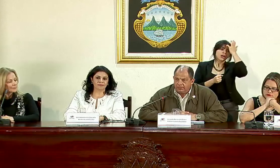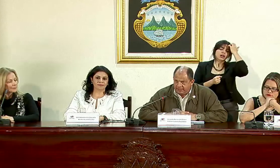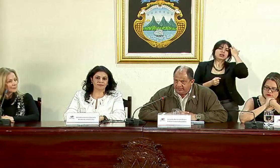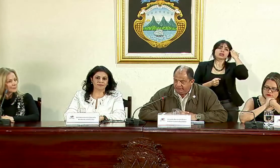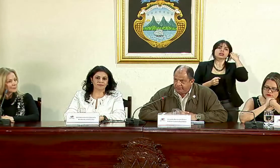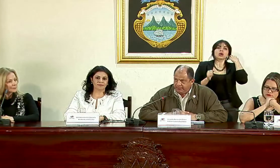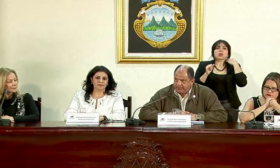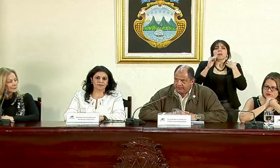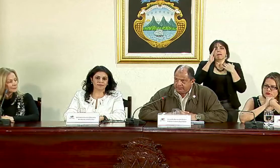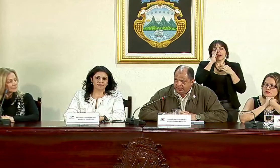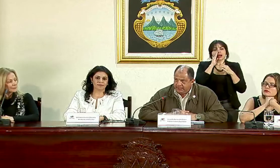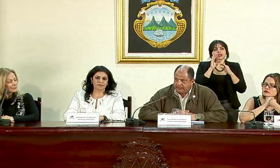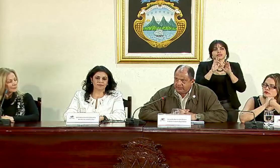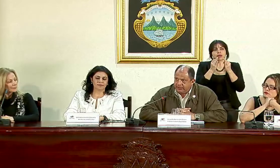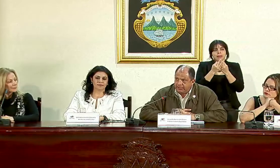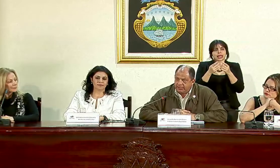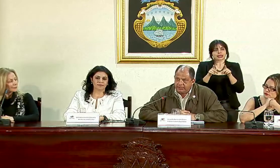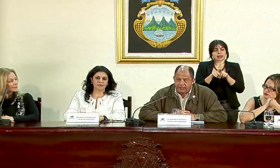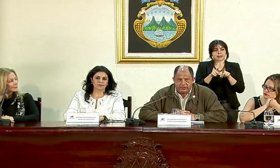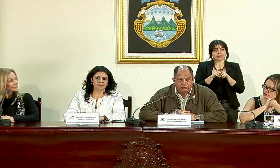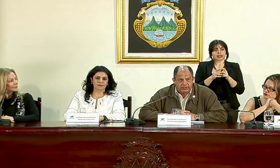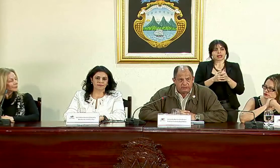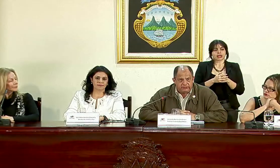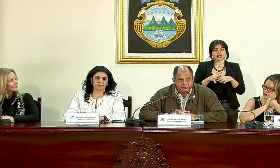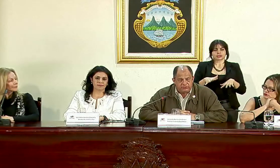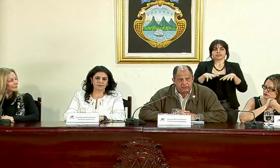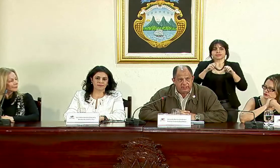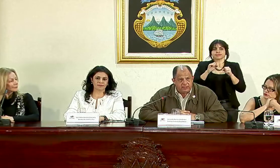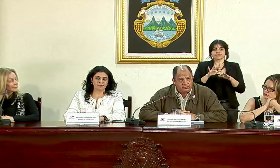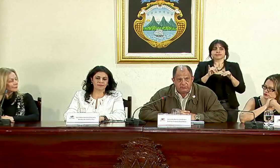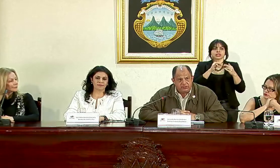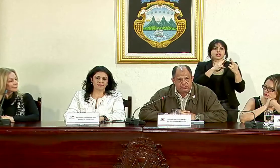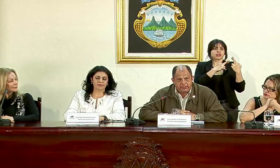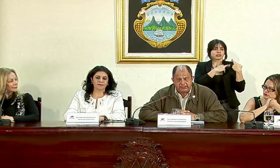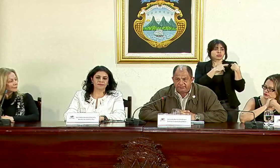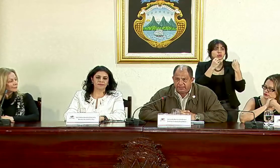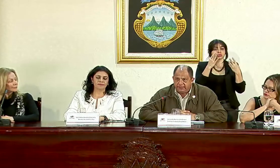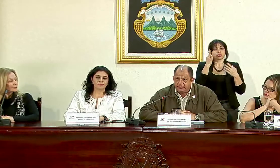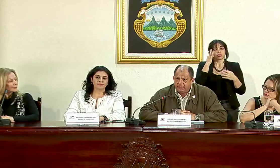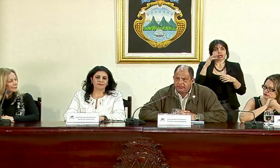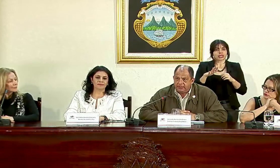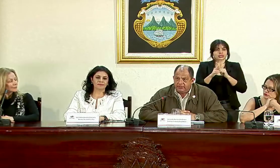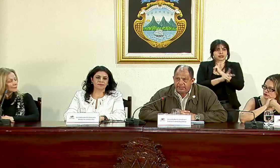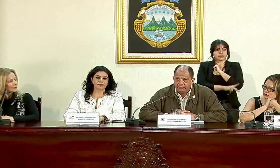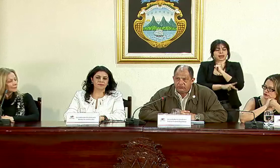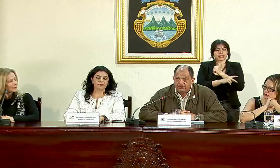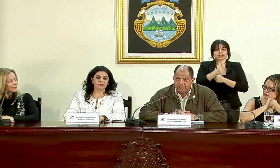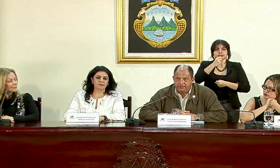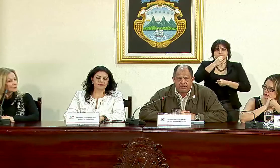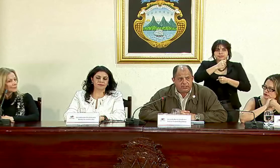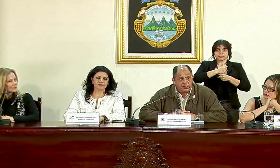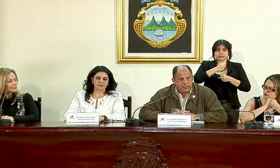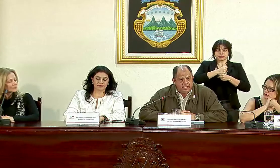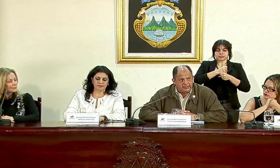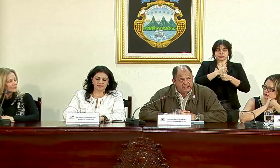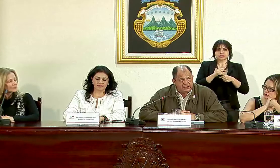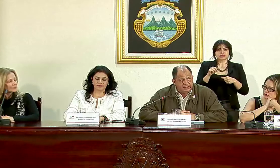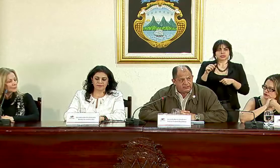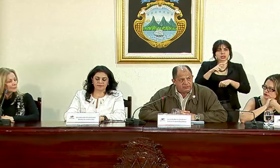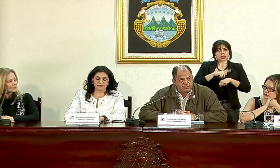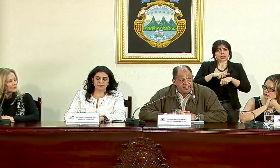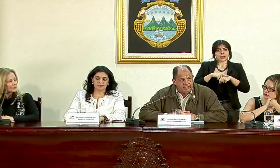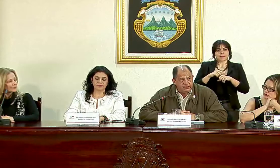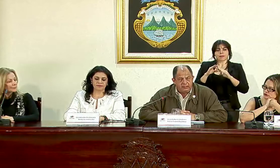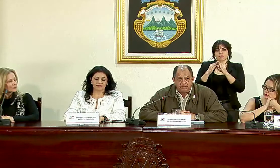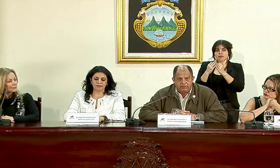como madre de familia también ha asumido esa responsabilidad como muchas mujeres de este país trabajando al tiempo que hacía